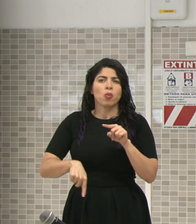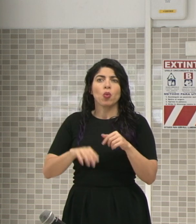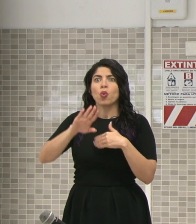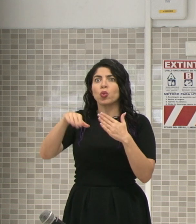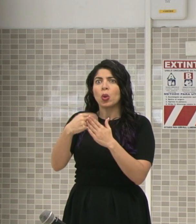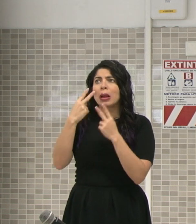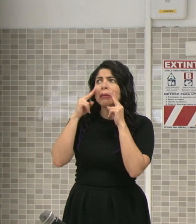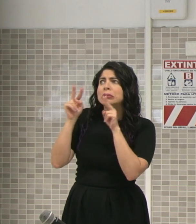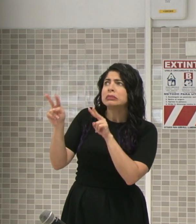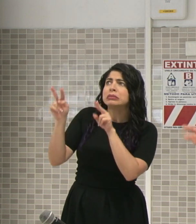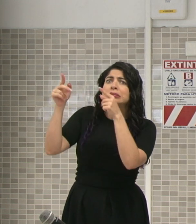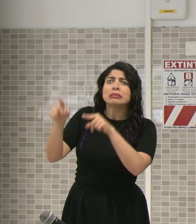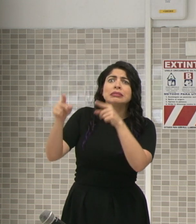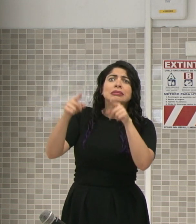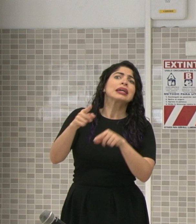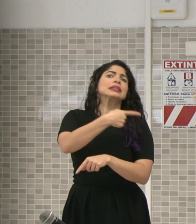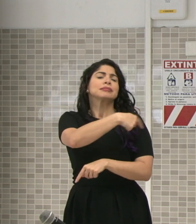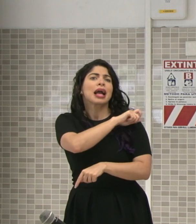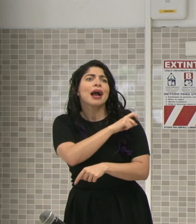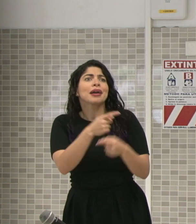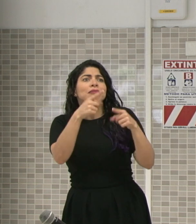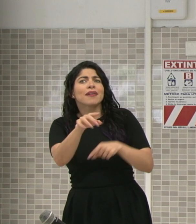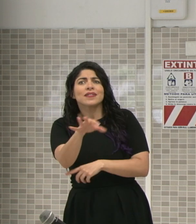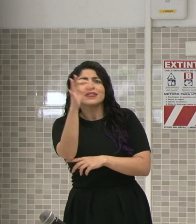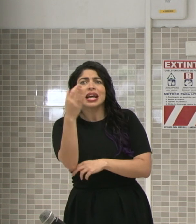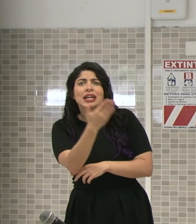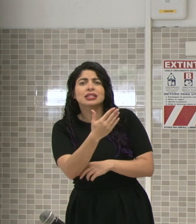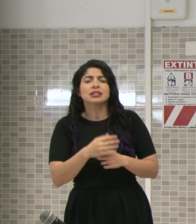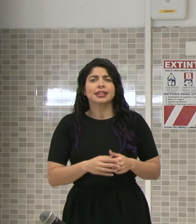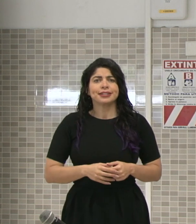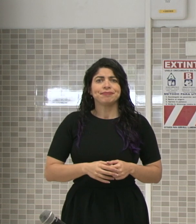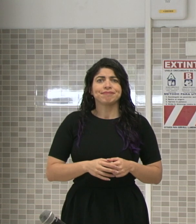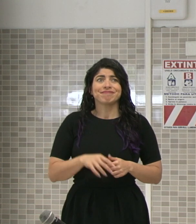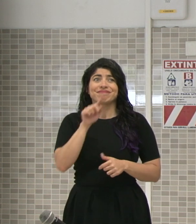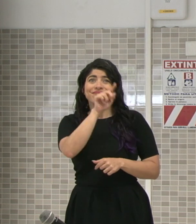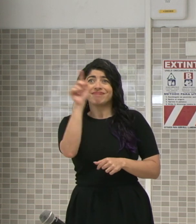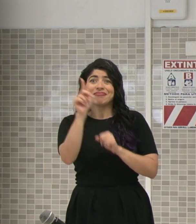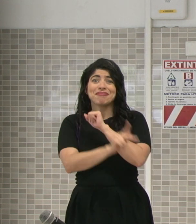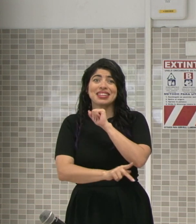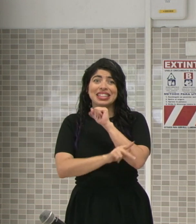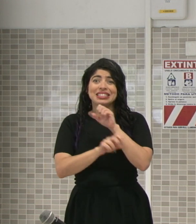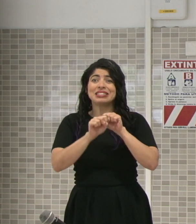viendo lo que está ocurriendo en España, en Francia, donde la pandemia ha